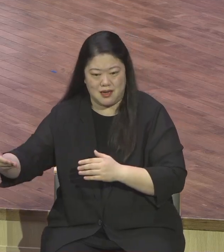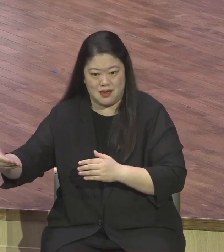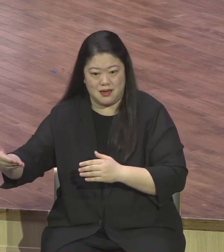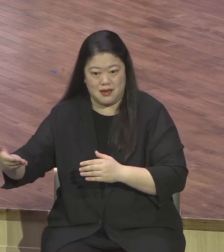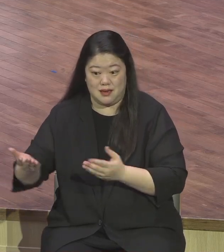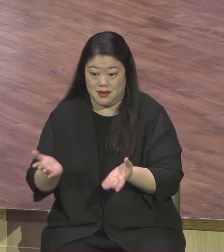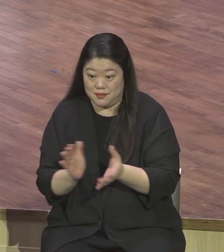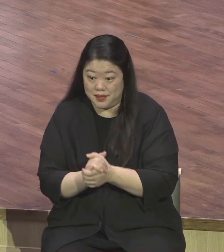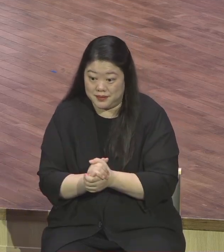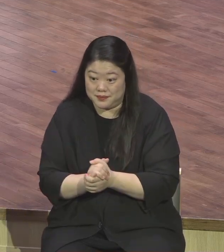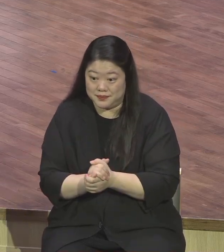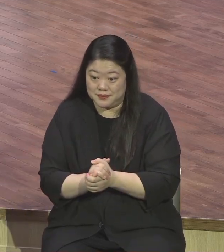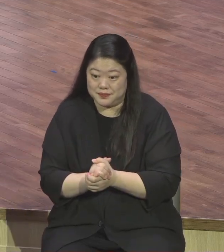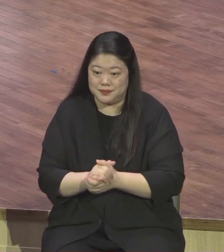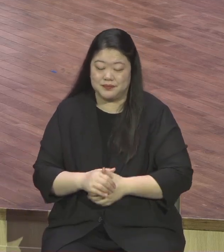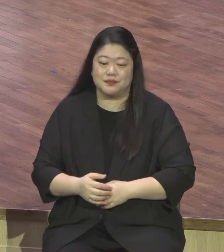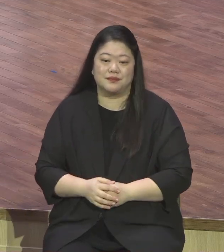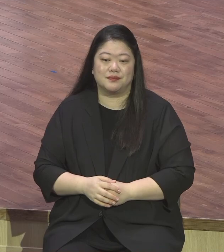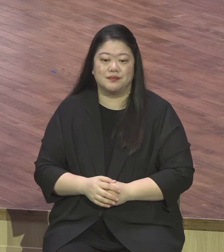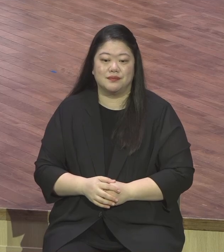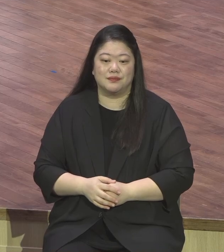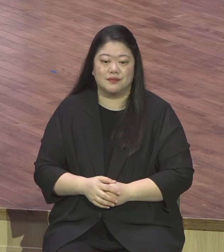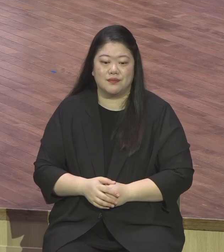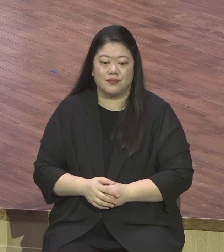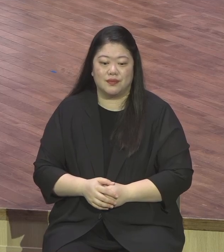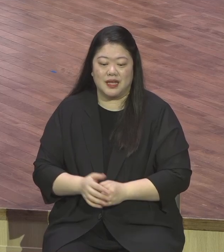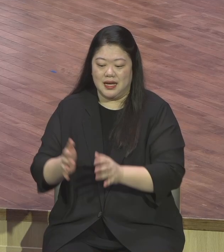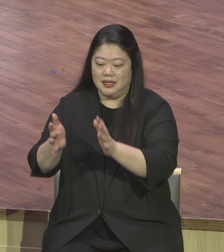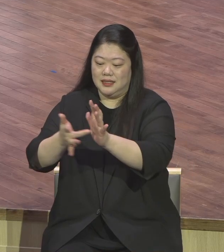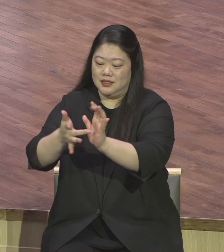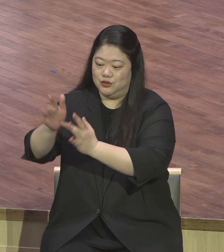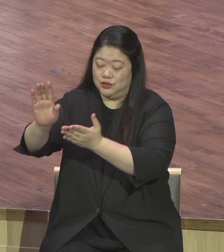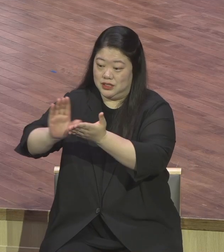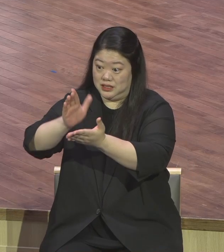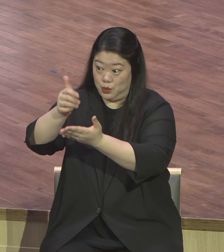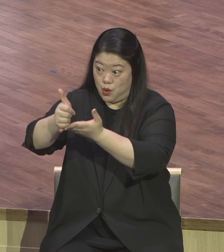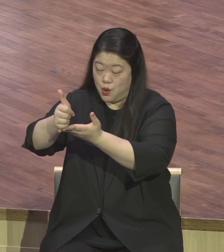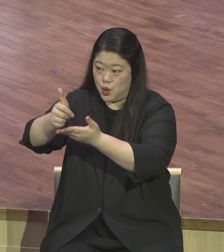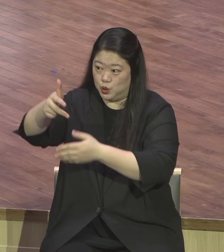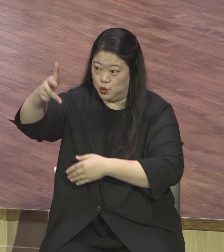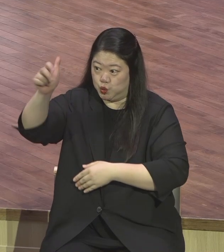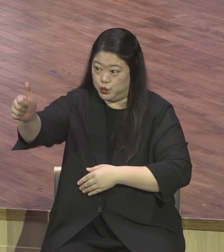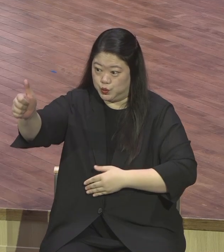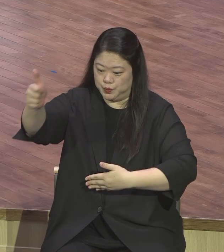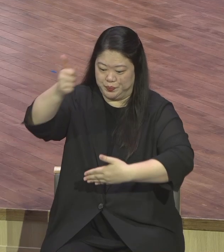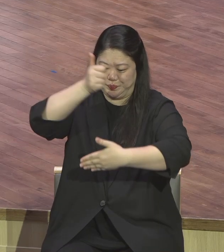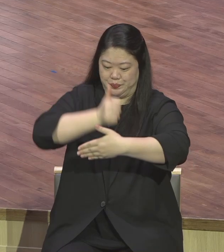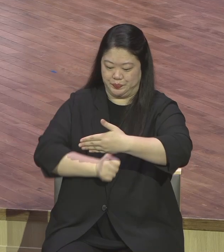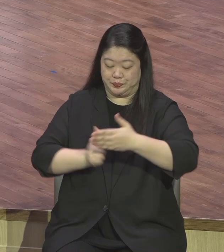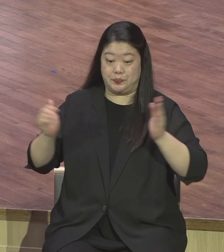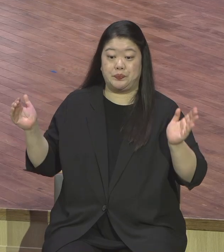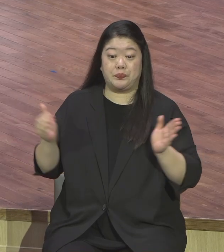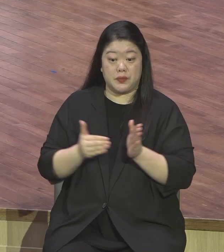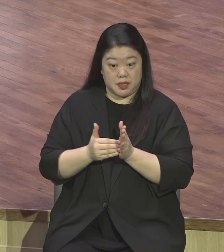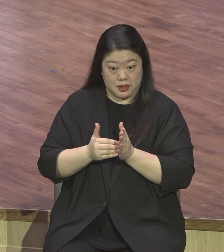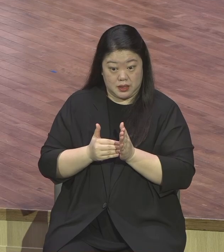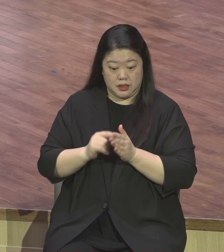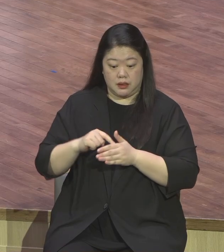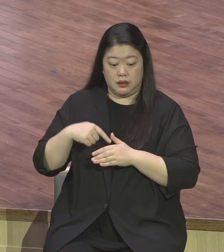그리스도 예수를 내 인생의 주인으로 모셔드린 이제 후회에 가지할 영적 자세를 바울이 언급하고